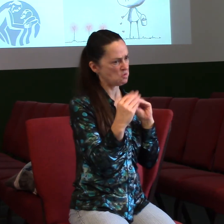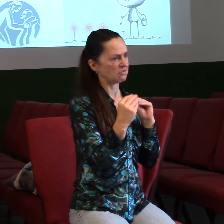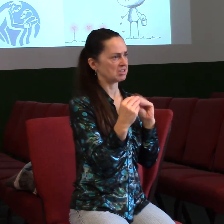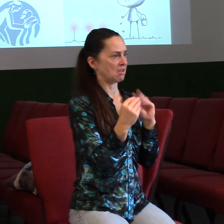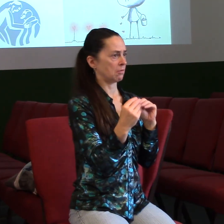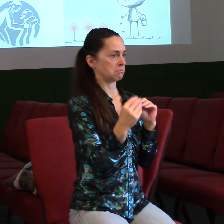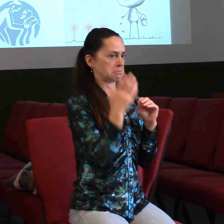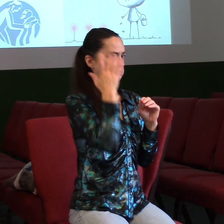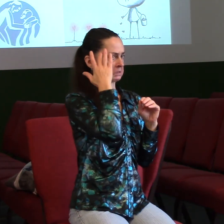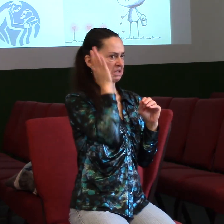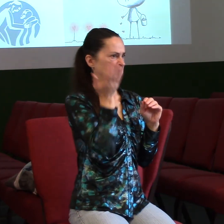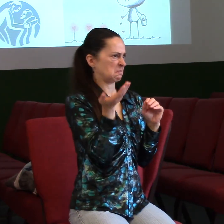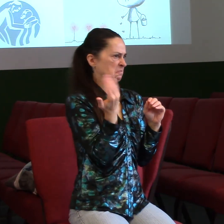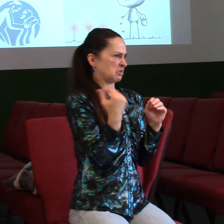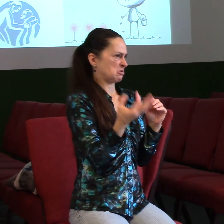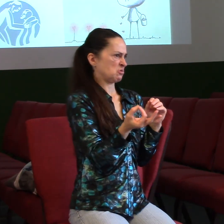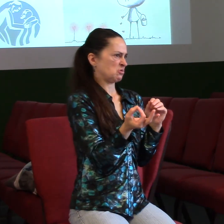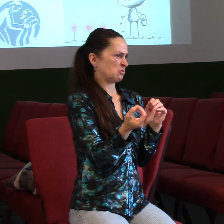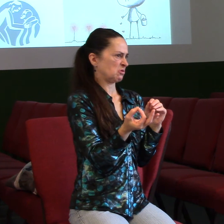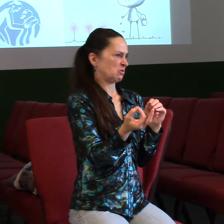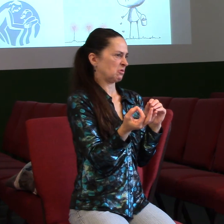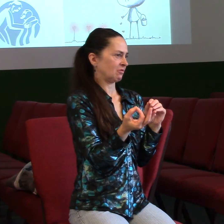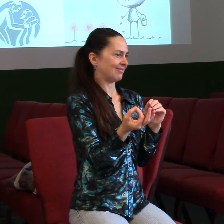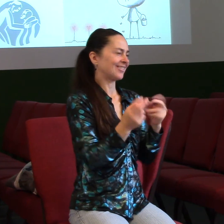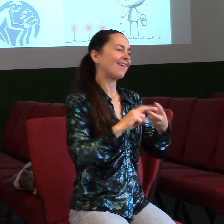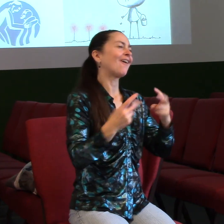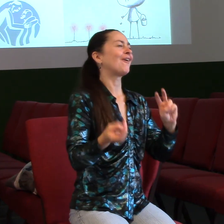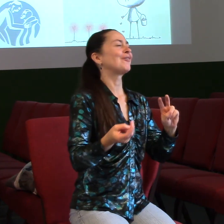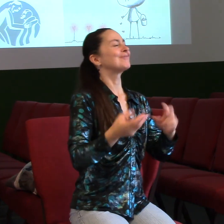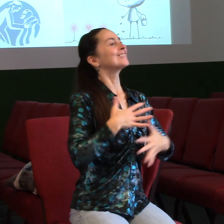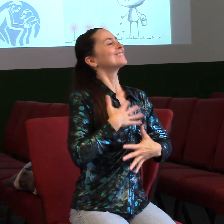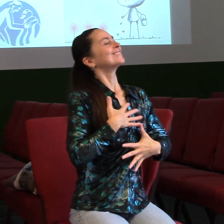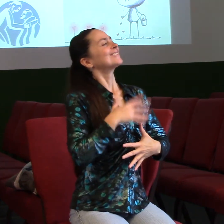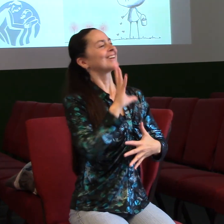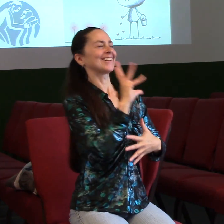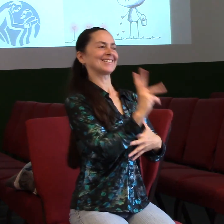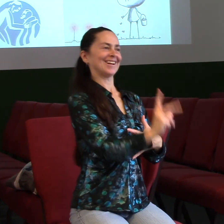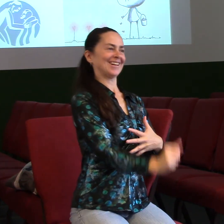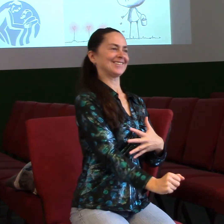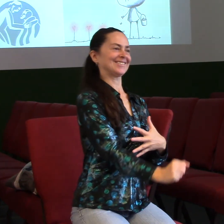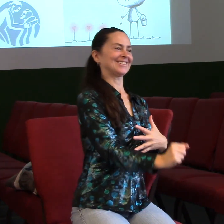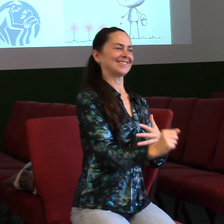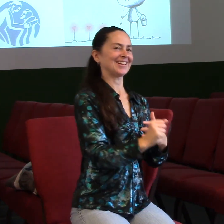Ale není skvělé mít lidi, kteří prostě, když s nima mluvíme, tak nám říkají slova, které nás pozbudí,